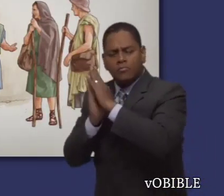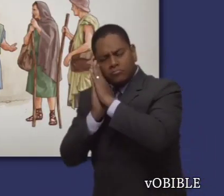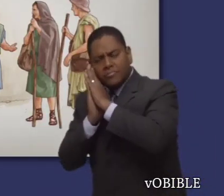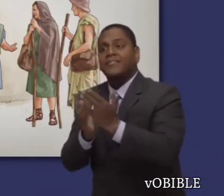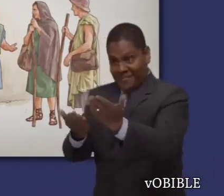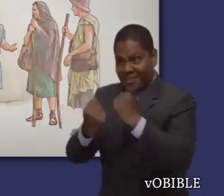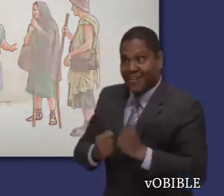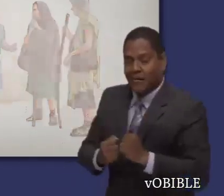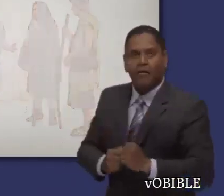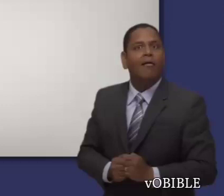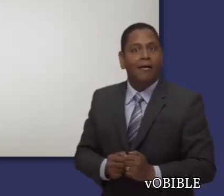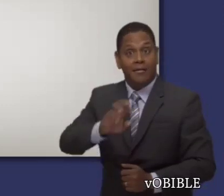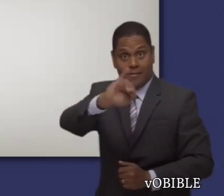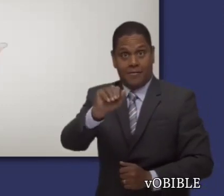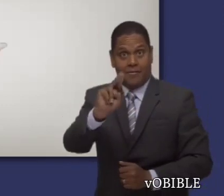hospitalario.